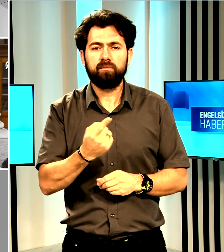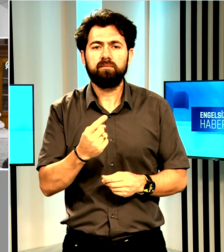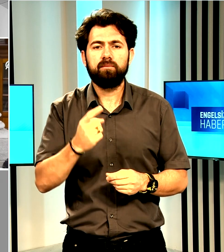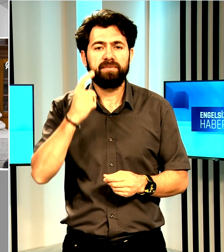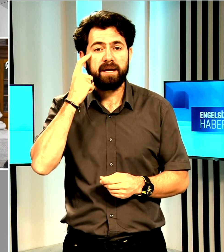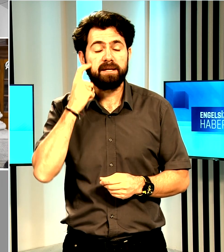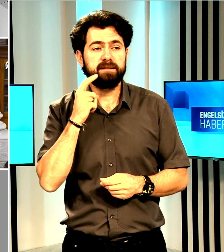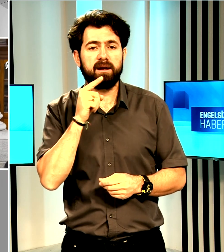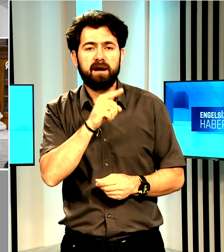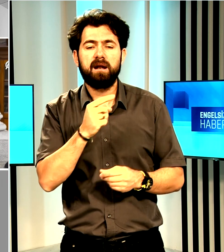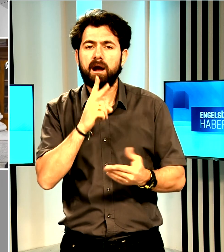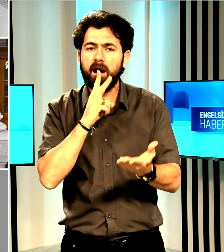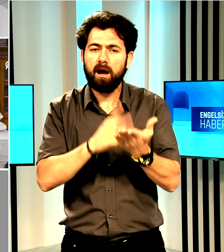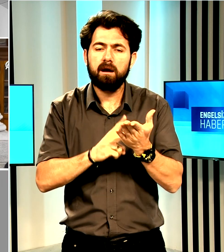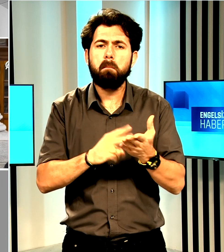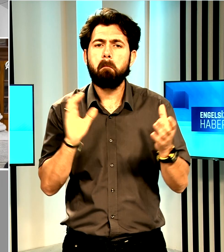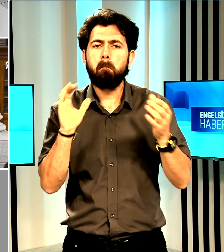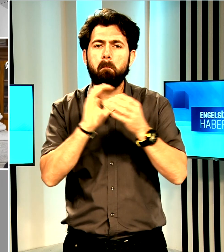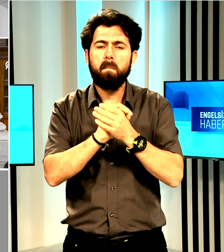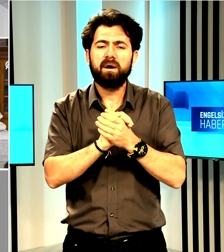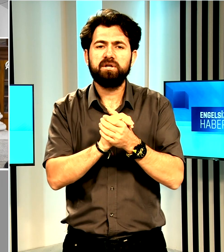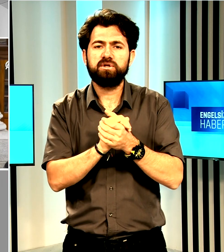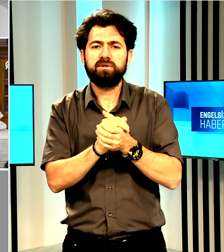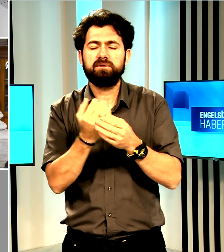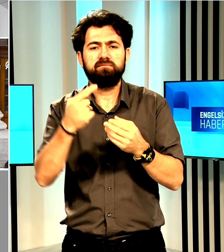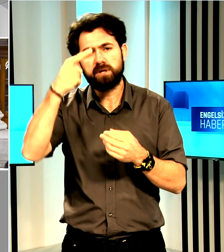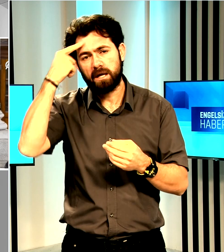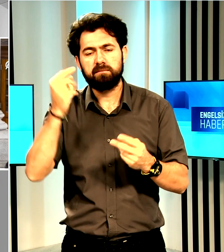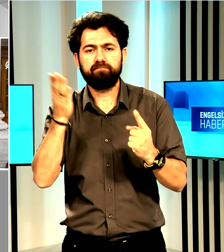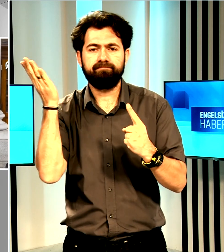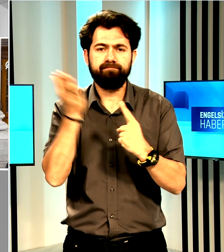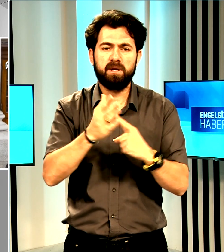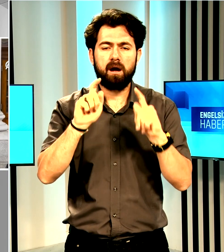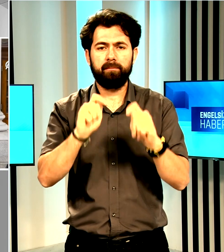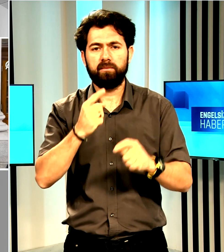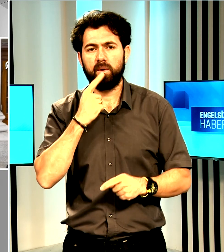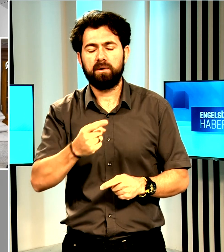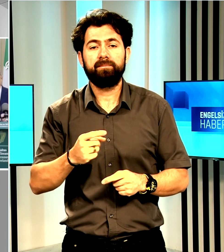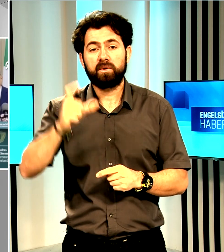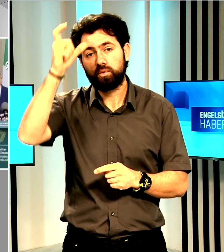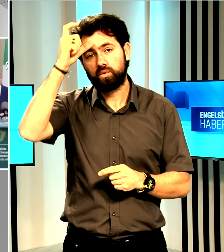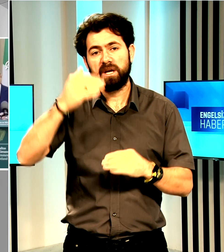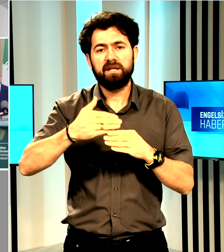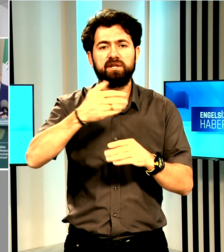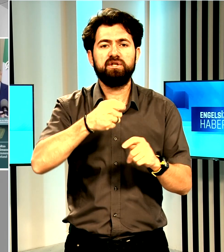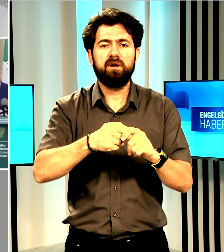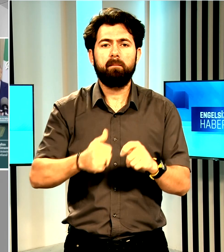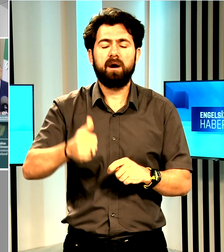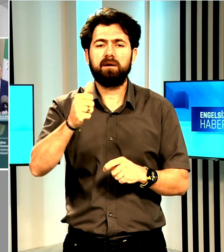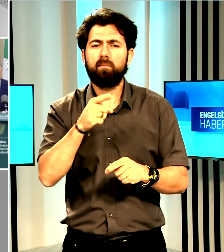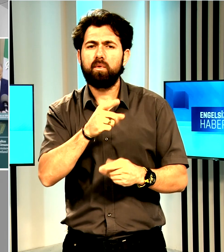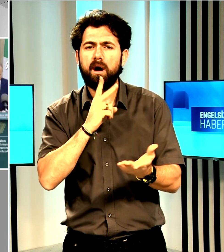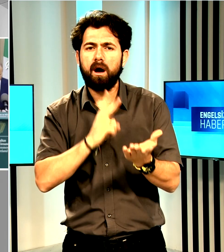İsrail kararının barış şansını baltaladığını belirtti. Türkiye Dışişleri Bakanlığı ise karardan